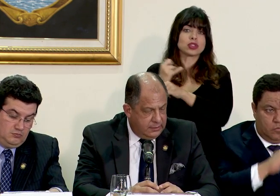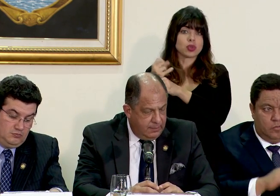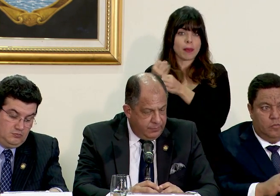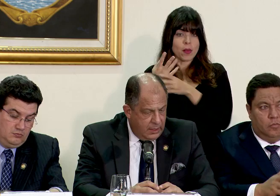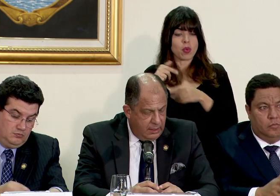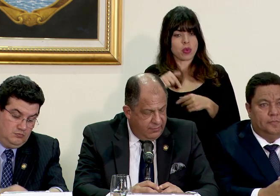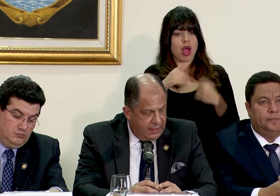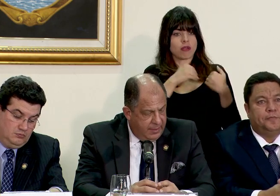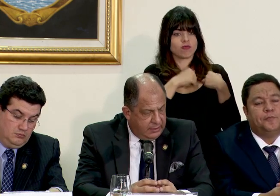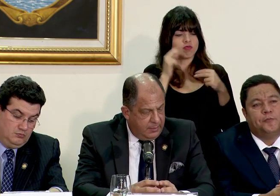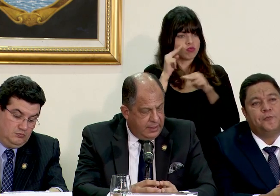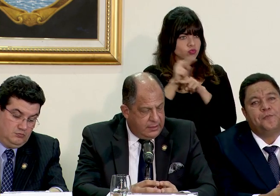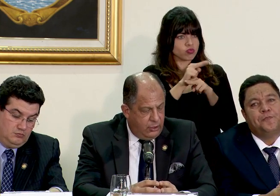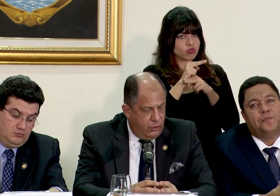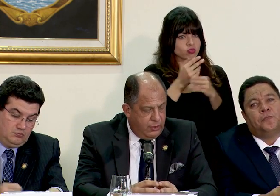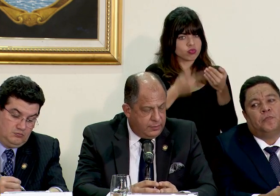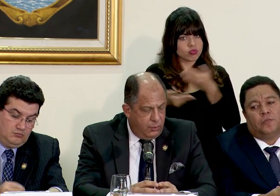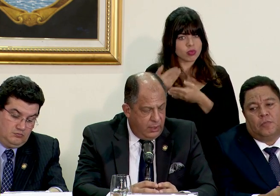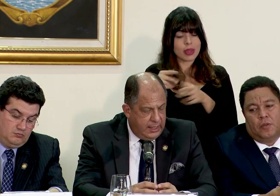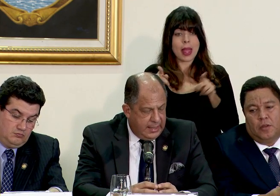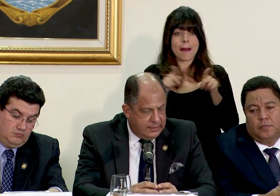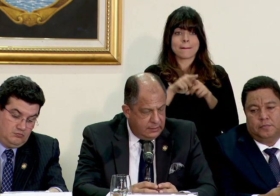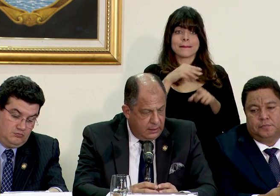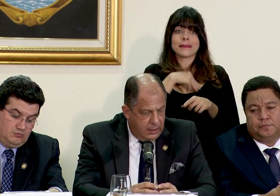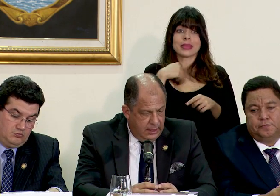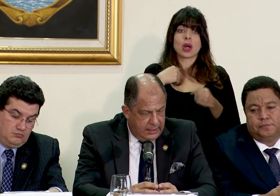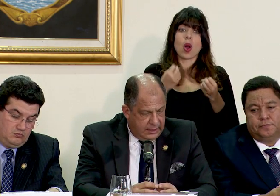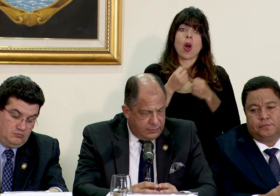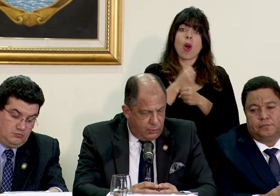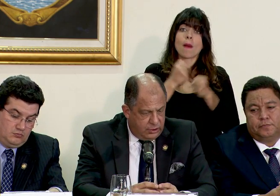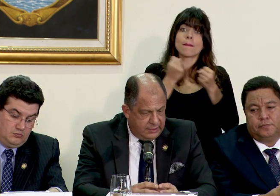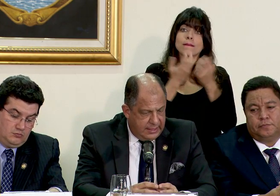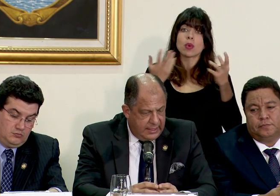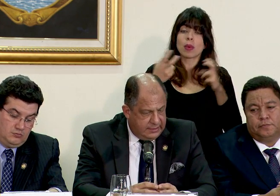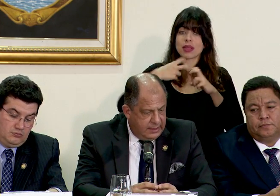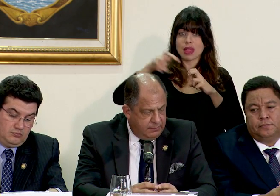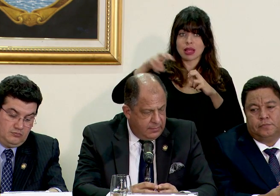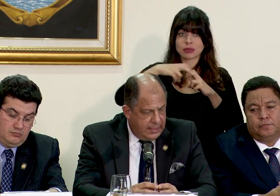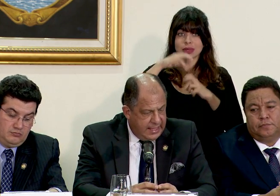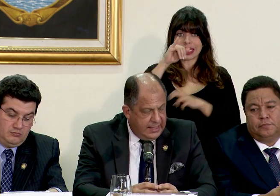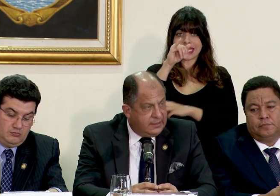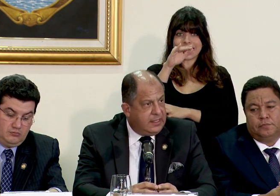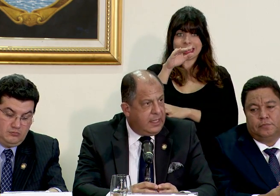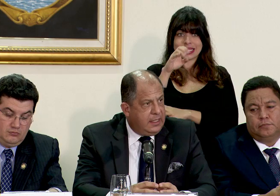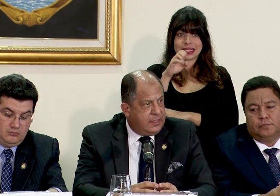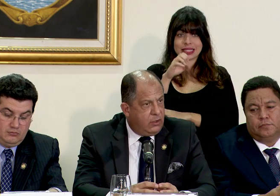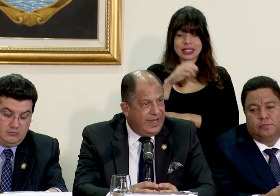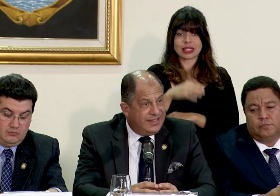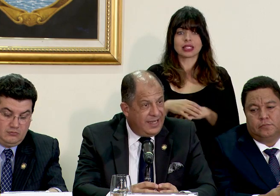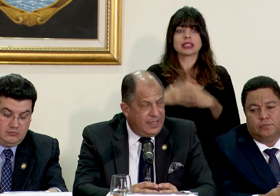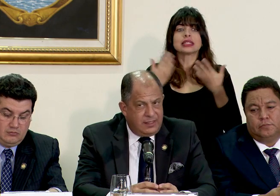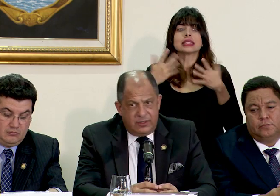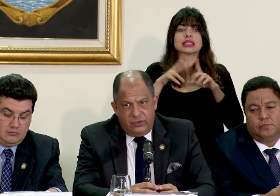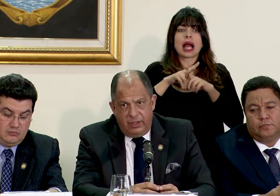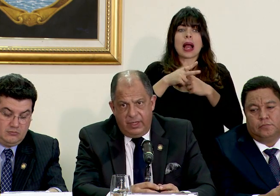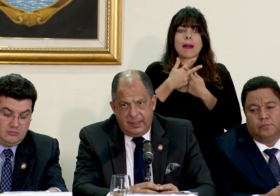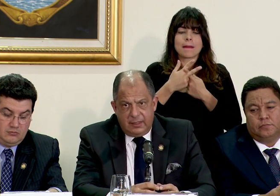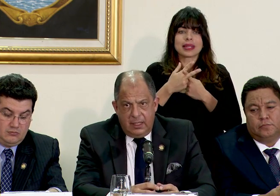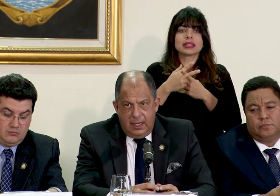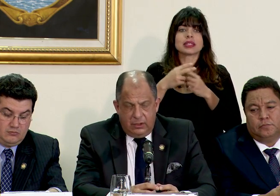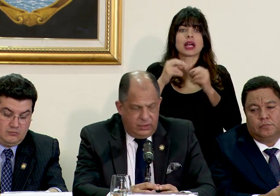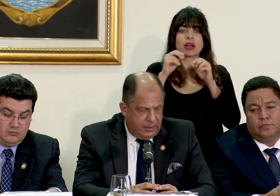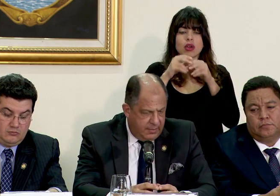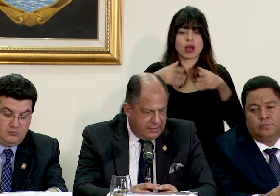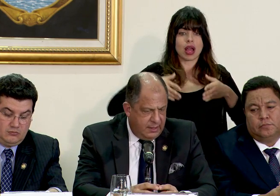públicas y finalmente el Ministerio de Obras Públicas y Transportes el ICE y el ICE ya iniciaron la señalización de